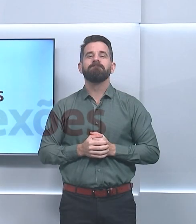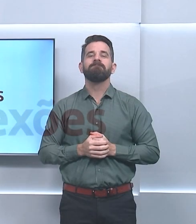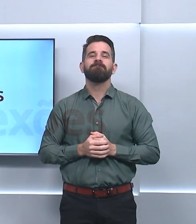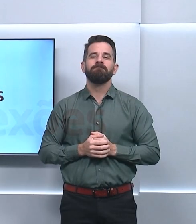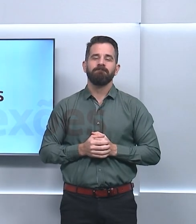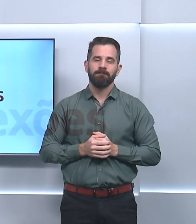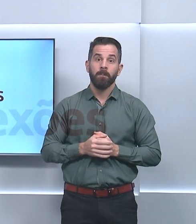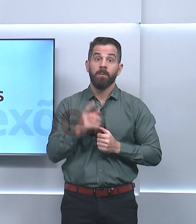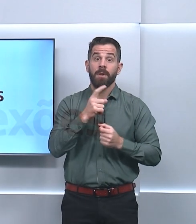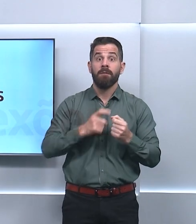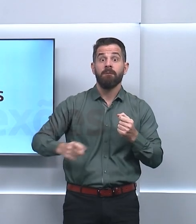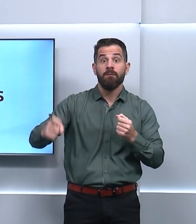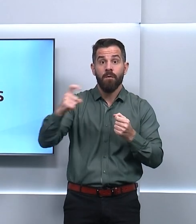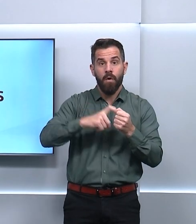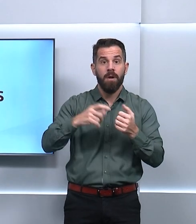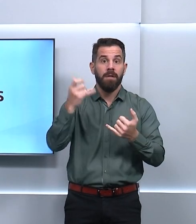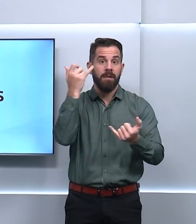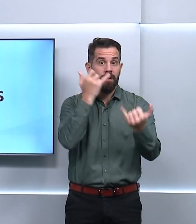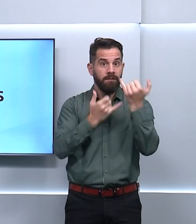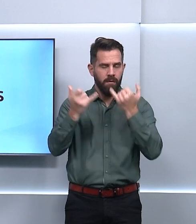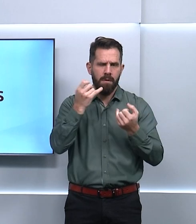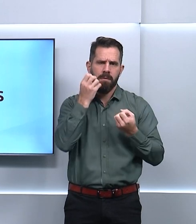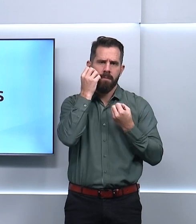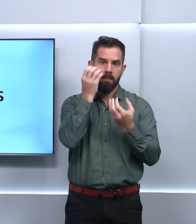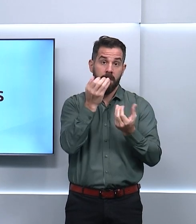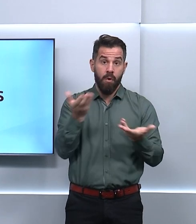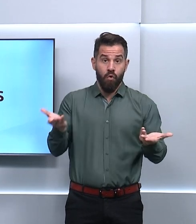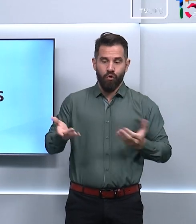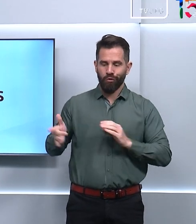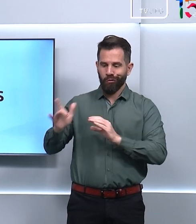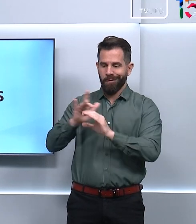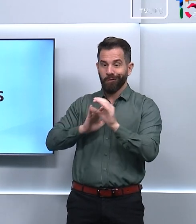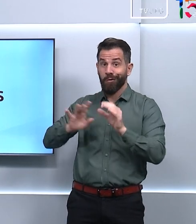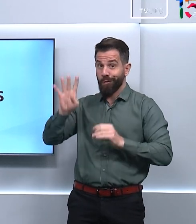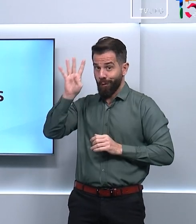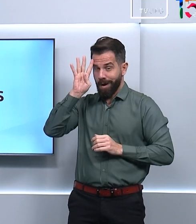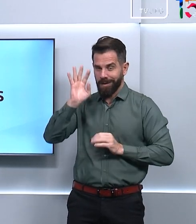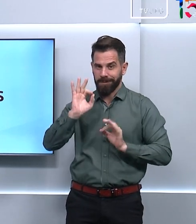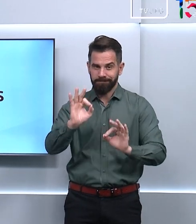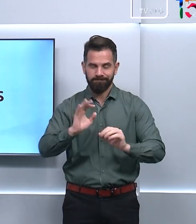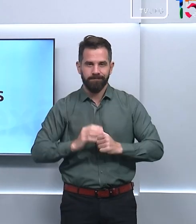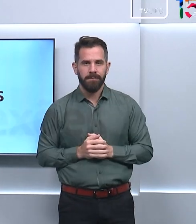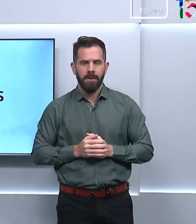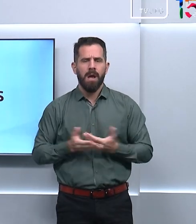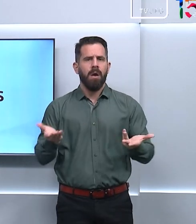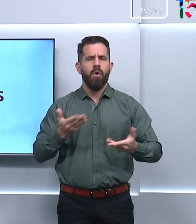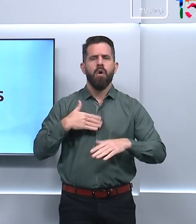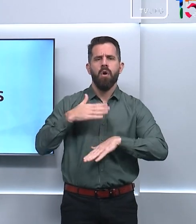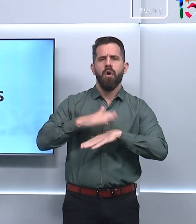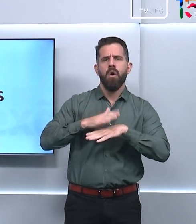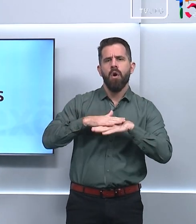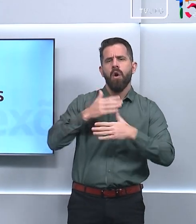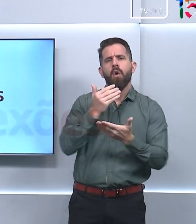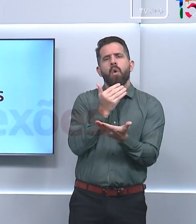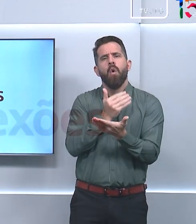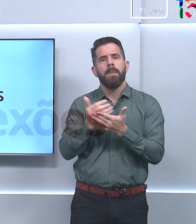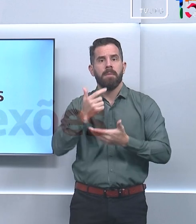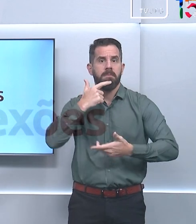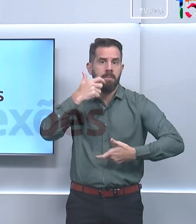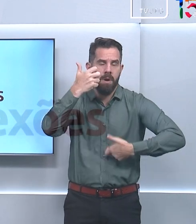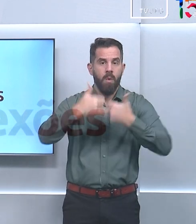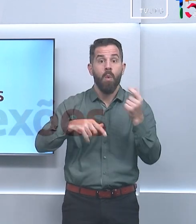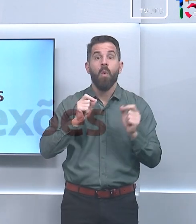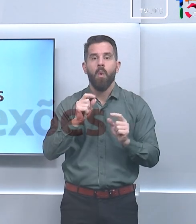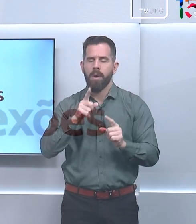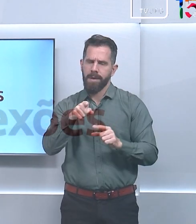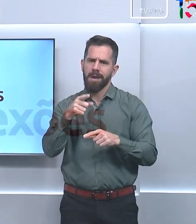Estamos de volta com Conexões desta quarta-feira. E nós começamos esse bloco falando sobre combate a golpes.